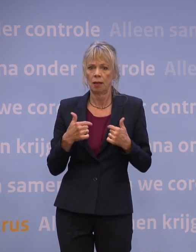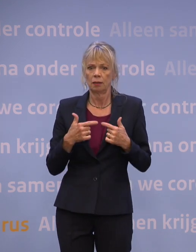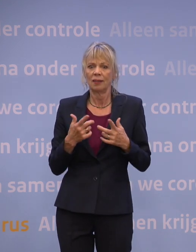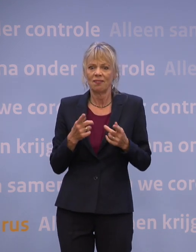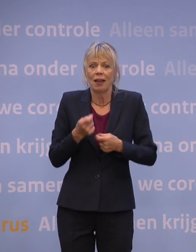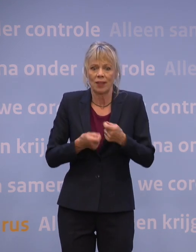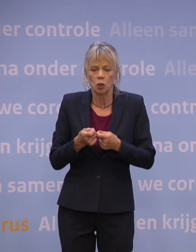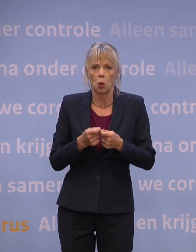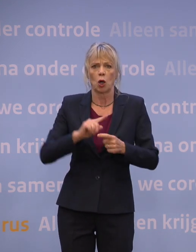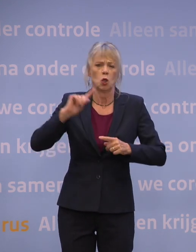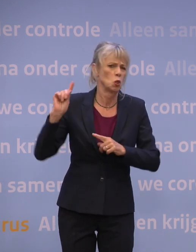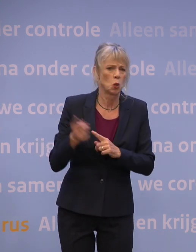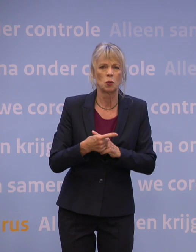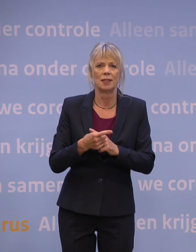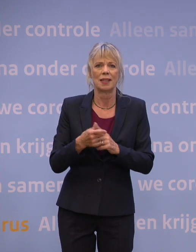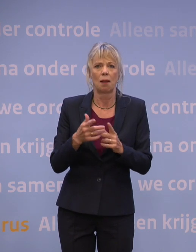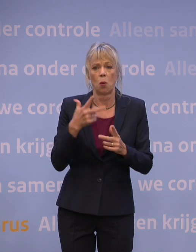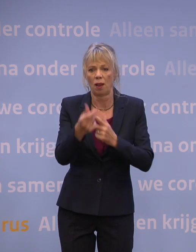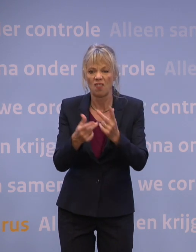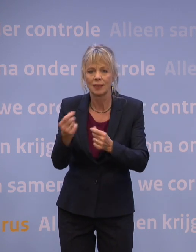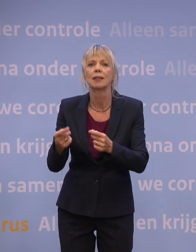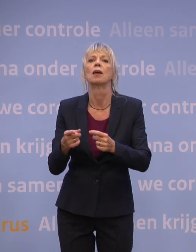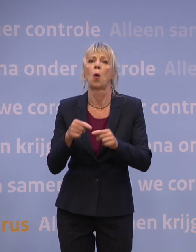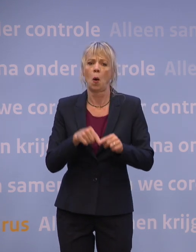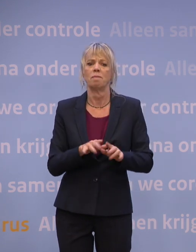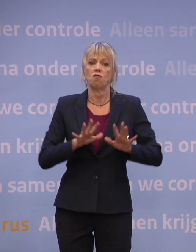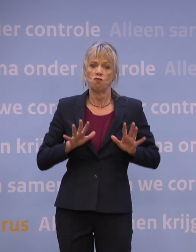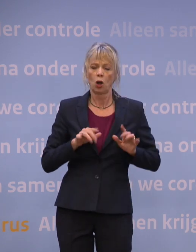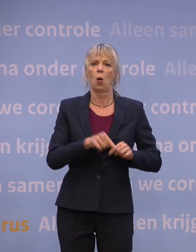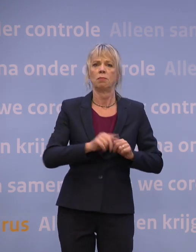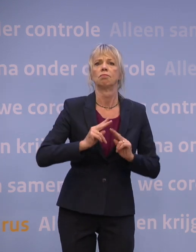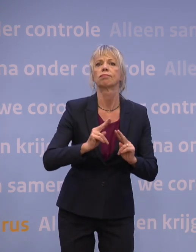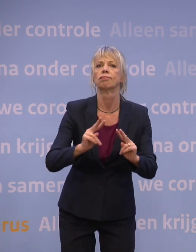gewoon zo ver mogelijk zijn met vaccineren. En vandaar anderhalve meter hier is voor de komende tijd.